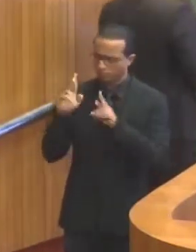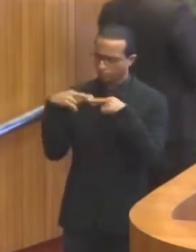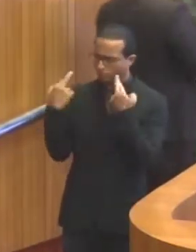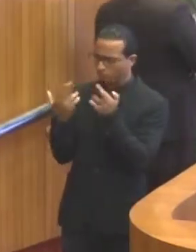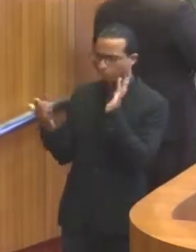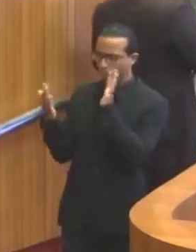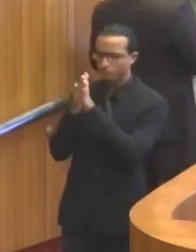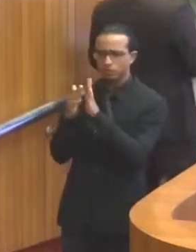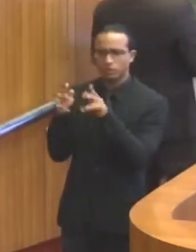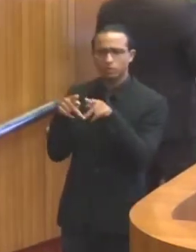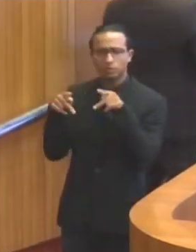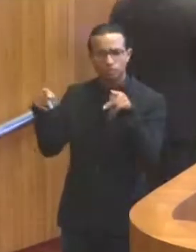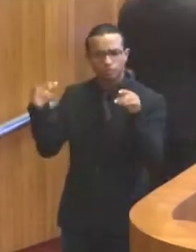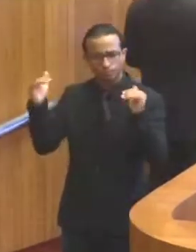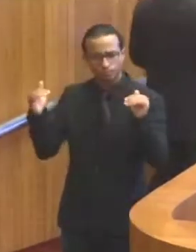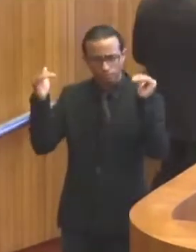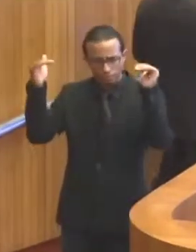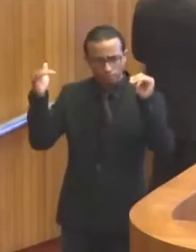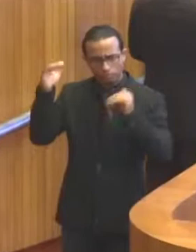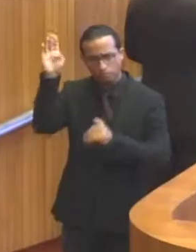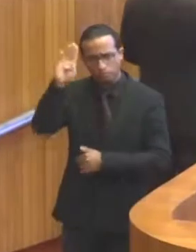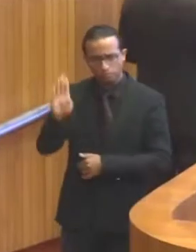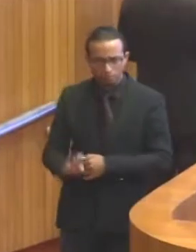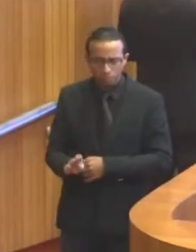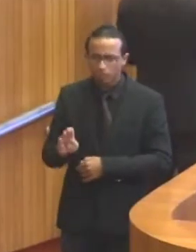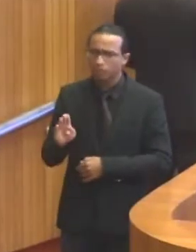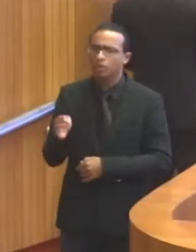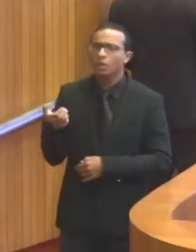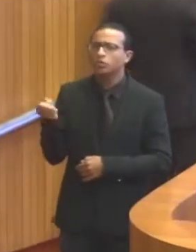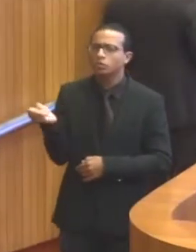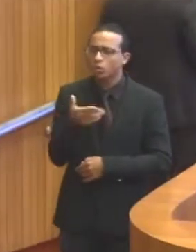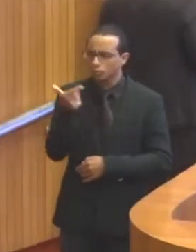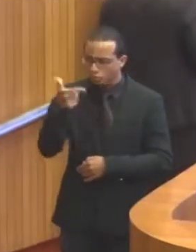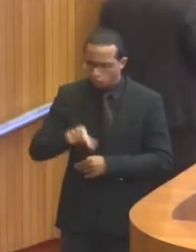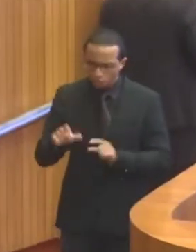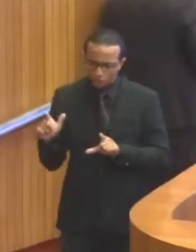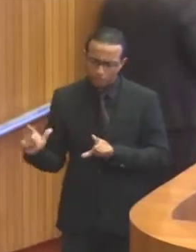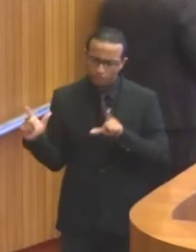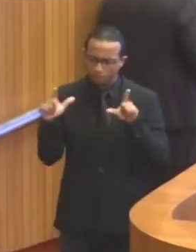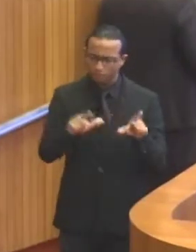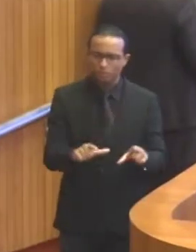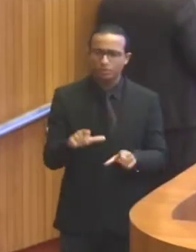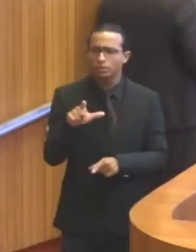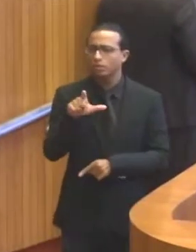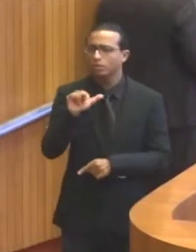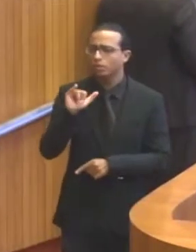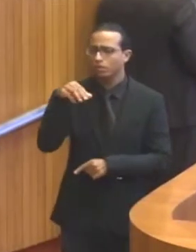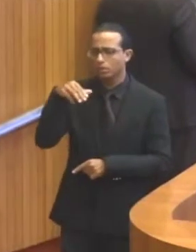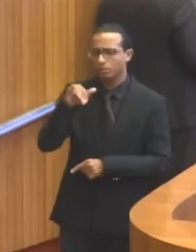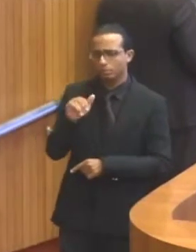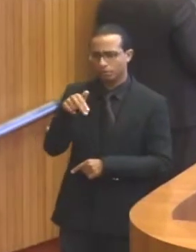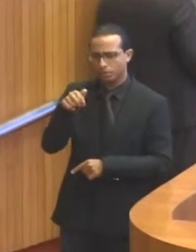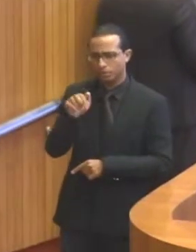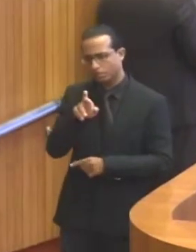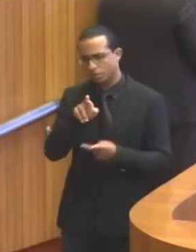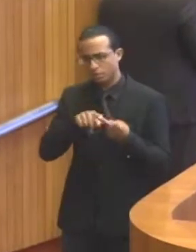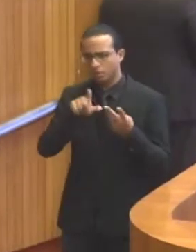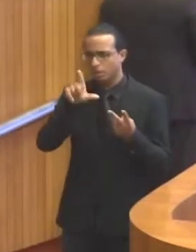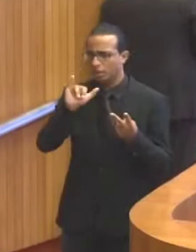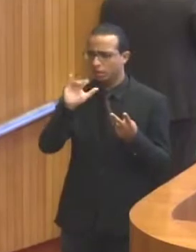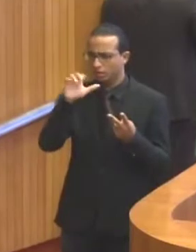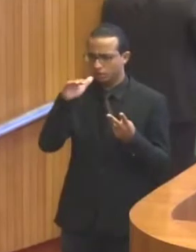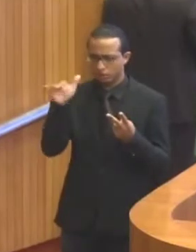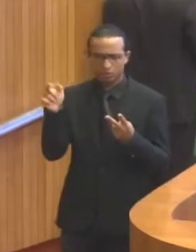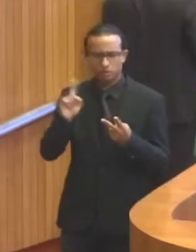Procuradoria da República e não renove, não conceda nenhuma liminar a esta empresa. Vamos procurar